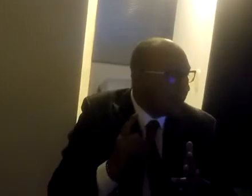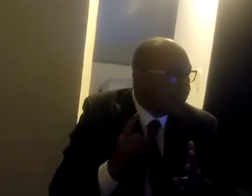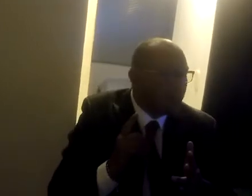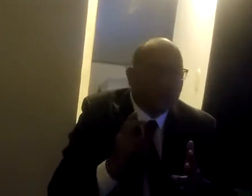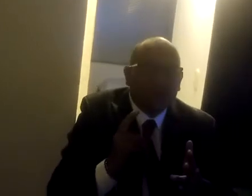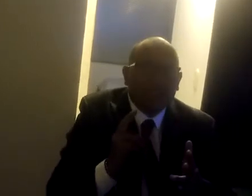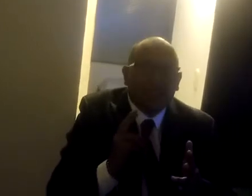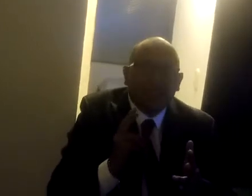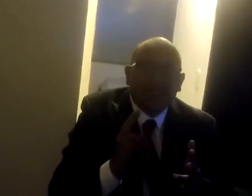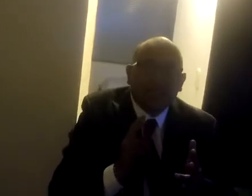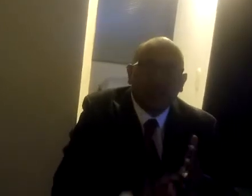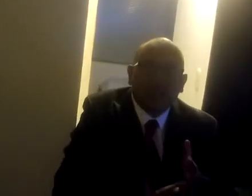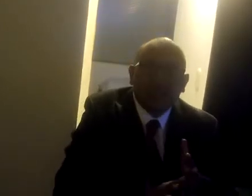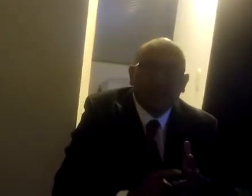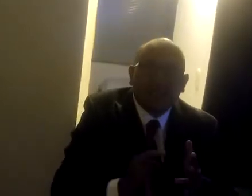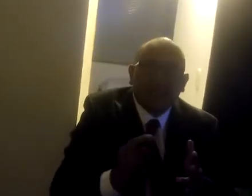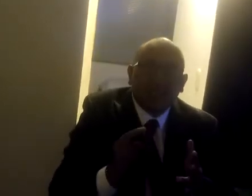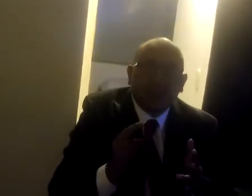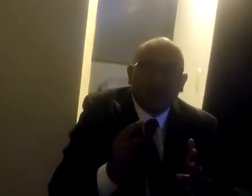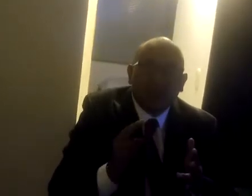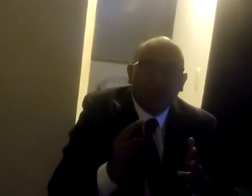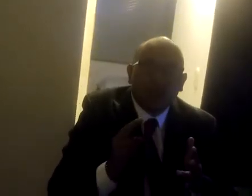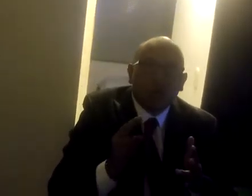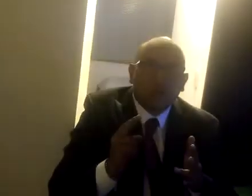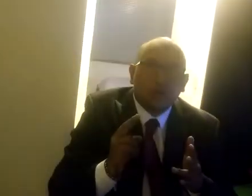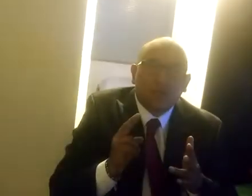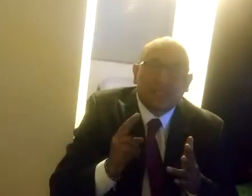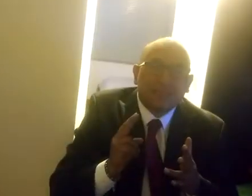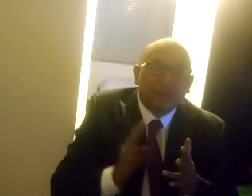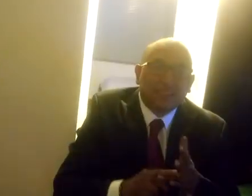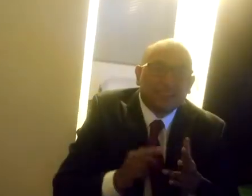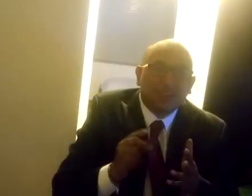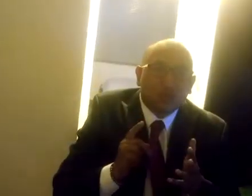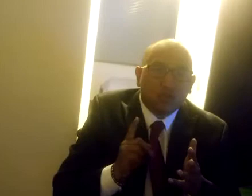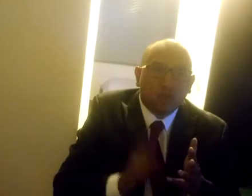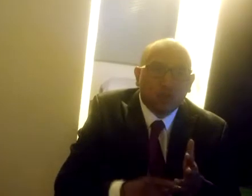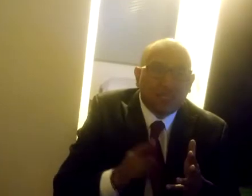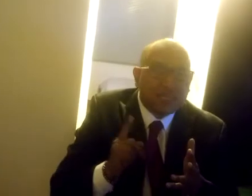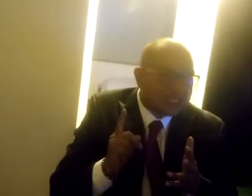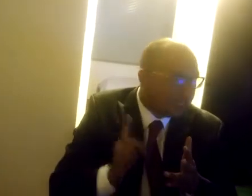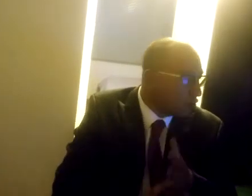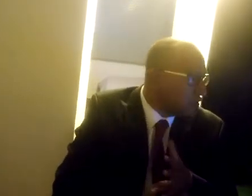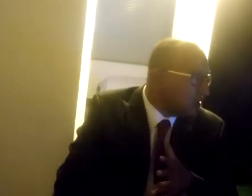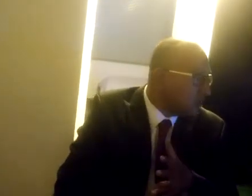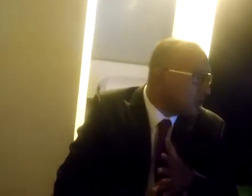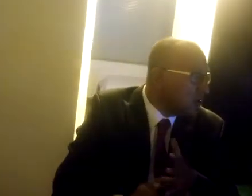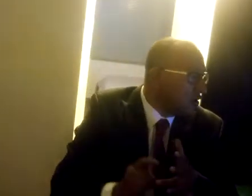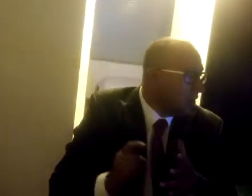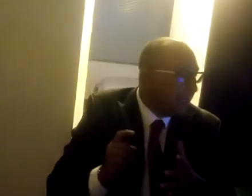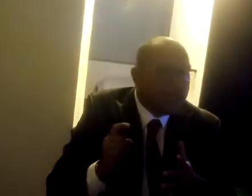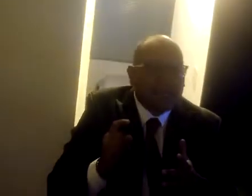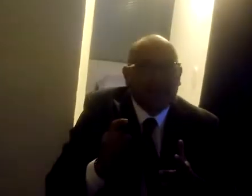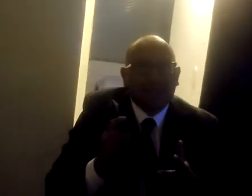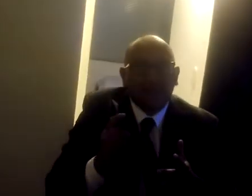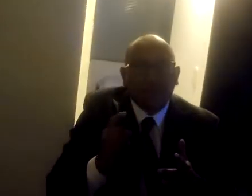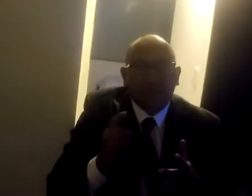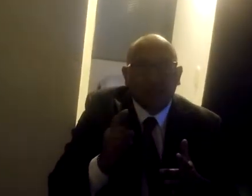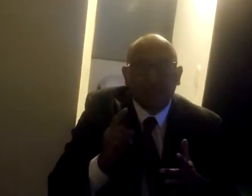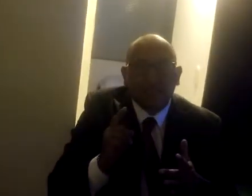quieren es profundizar en las relaciones con grandes potencias como lo son Rusia y Estados Unidos. Generan también trabajas acerca